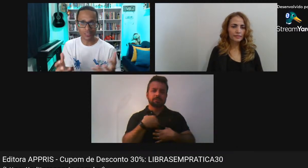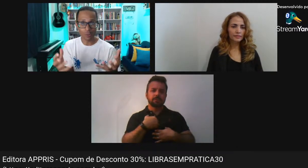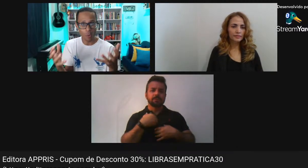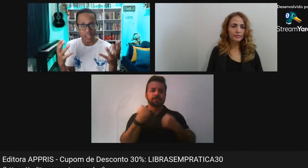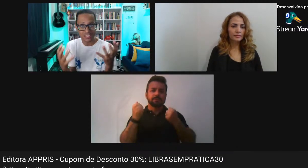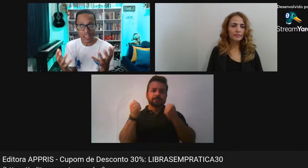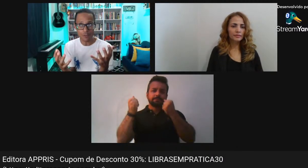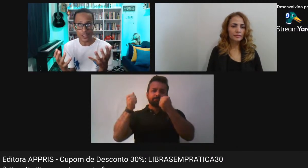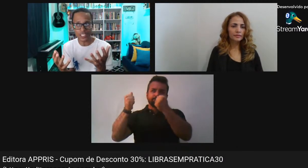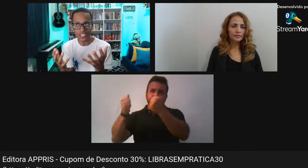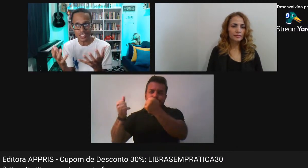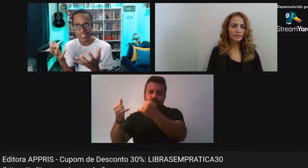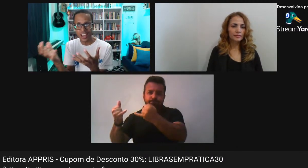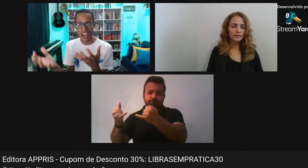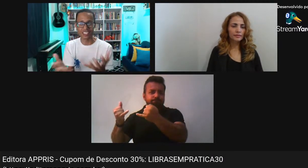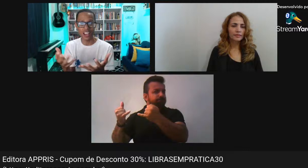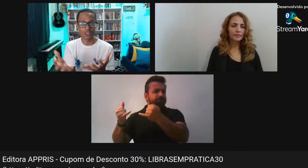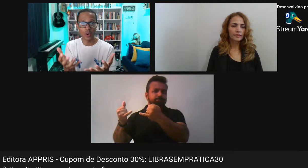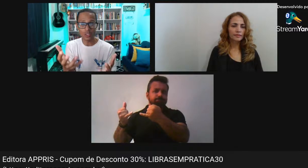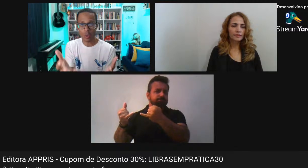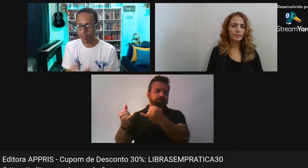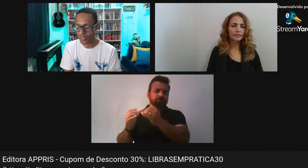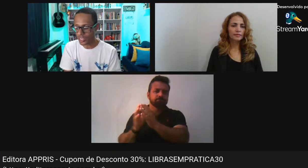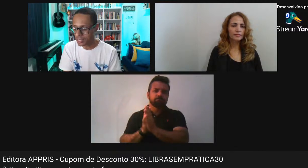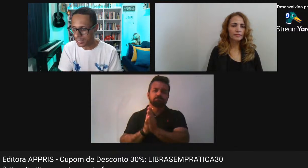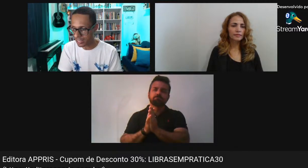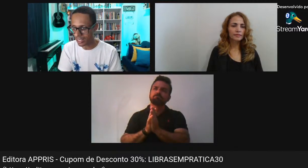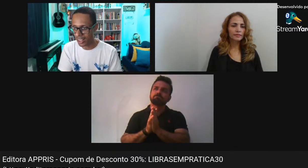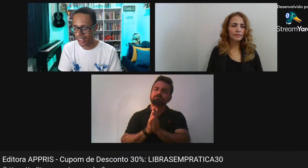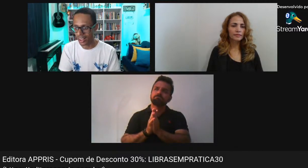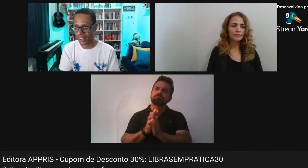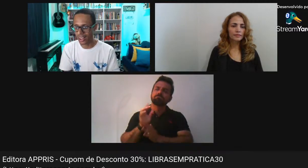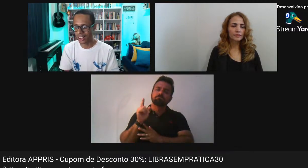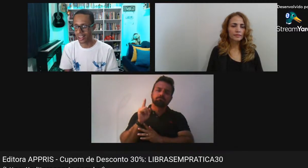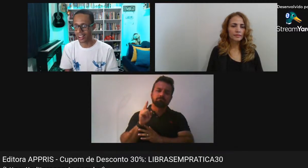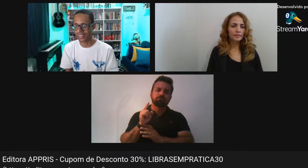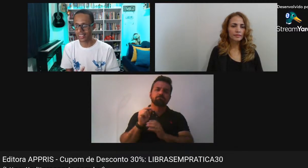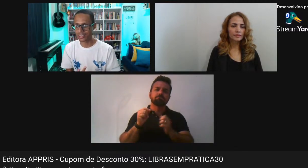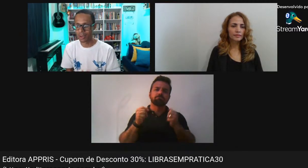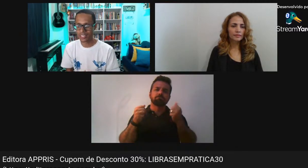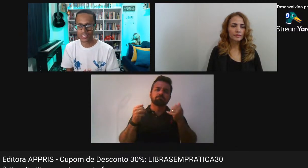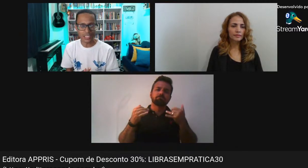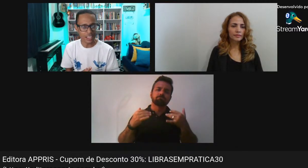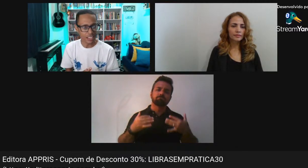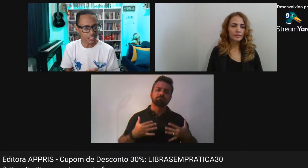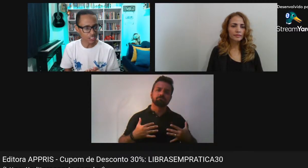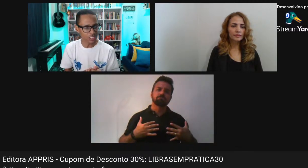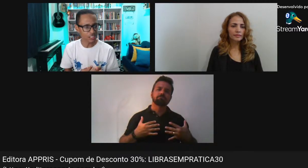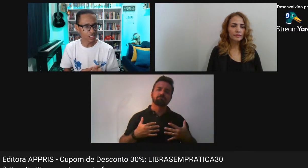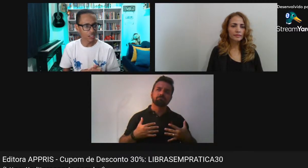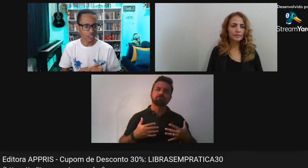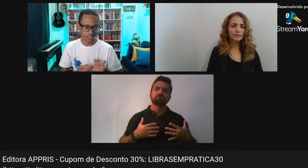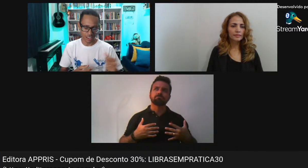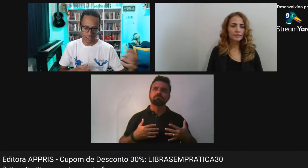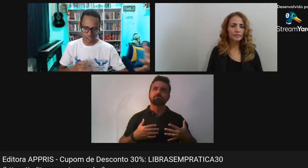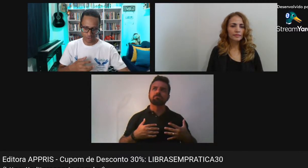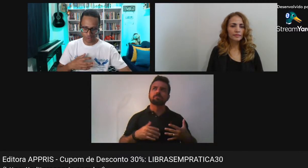pensando Começa a refletir As razões Como você disse As mães de leite